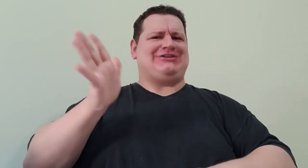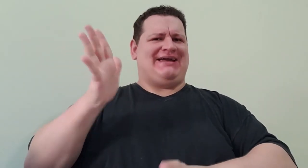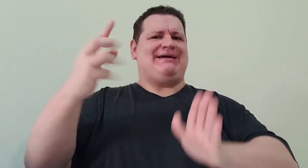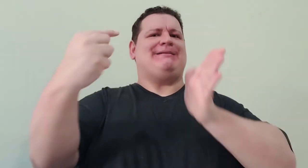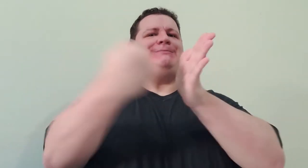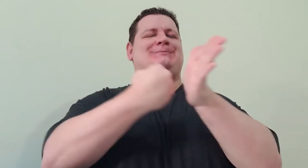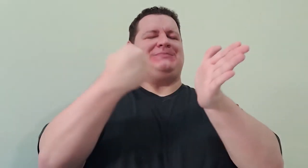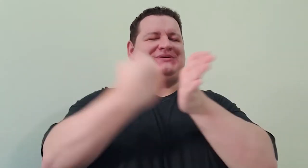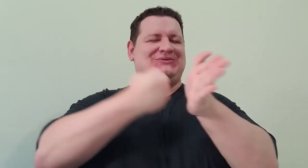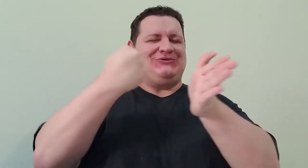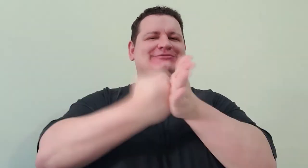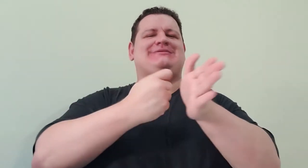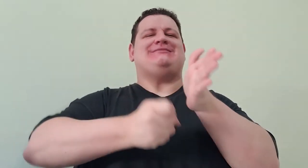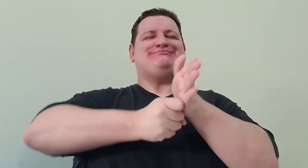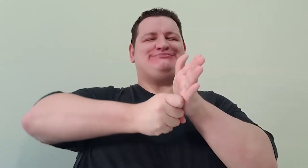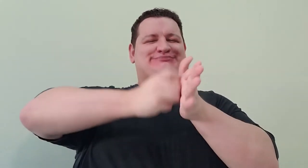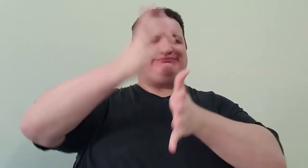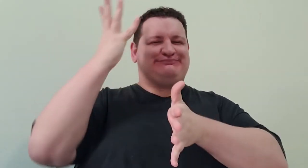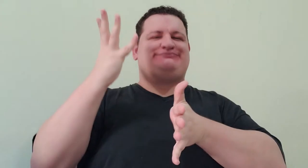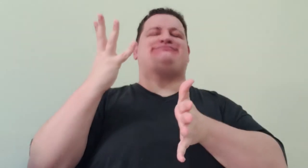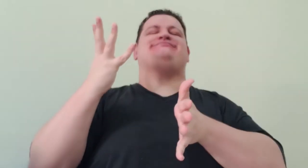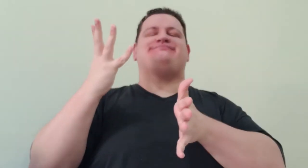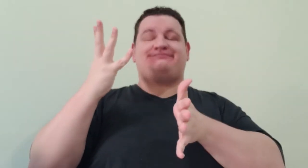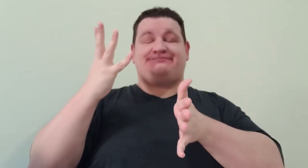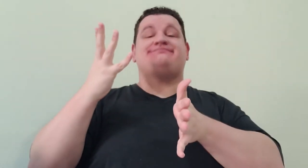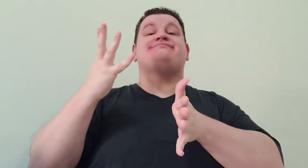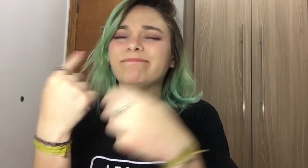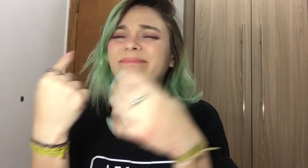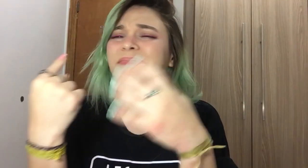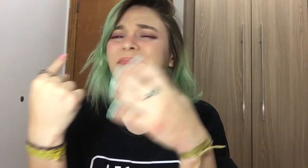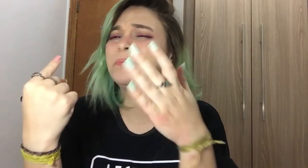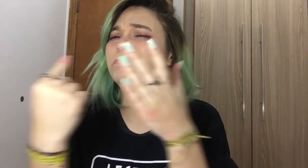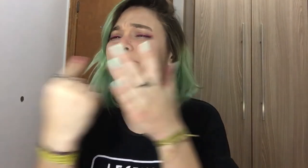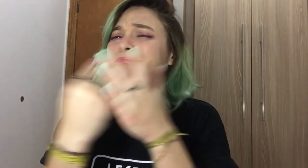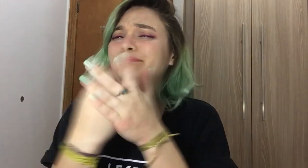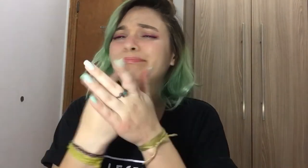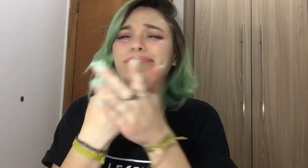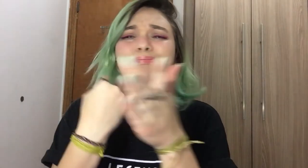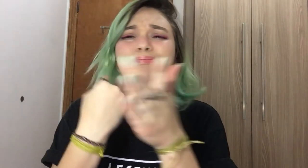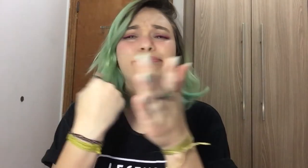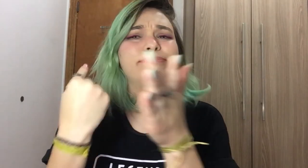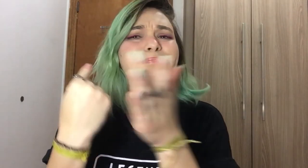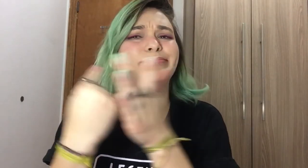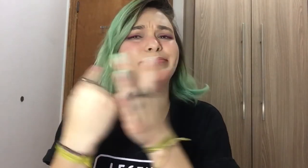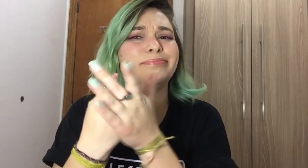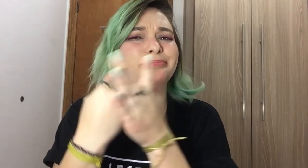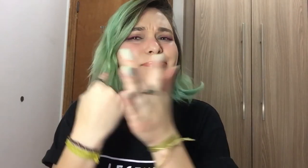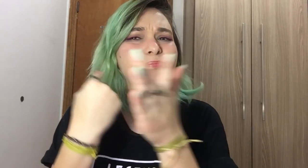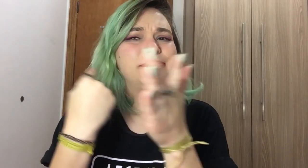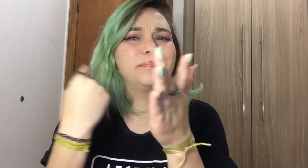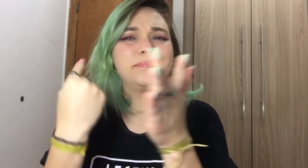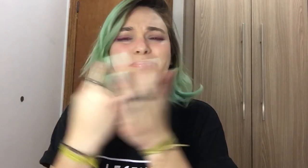Essa pergunta sempre fazem para mim. Flávia. Muitas pessoas vêm me perguntar isso.